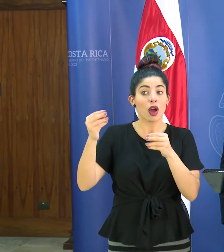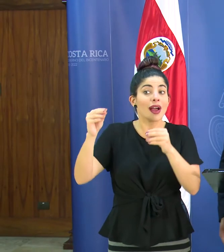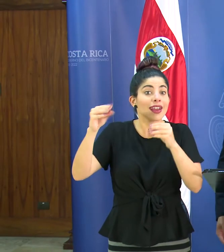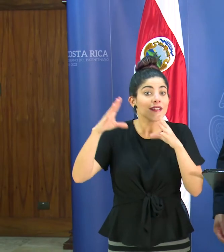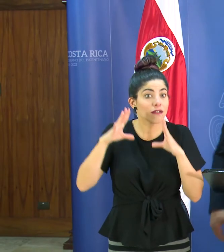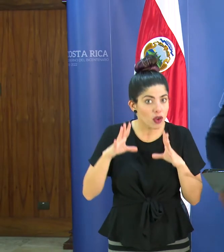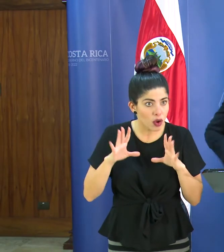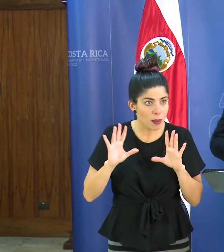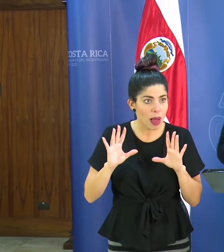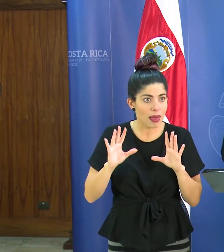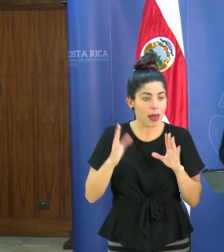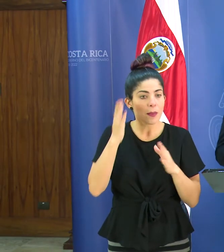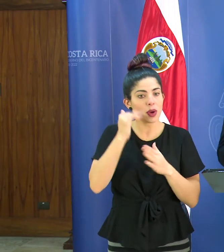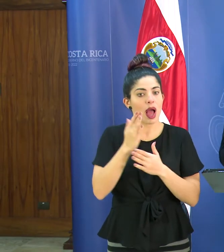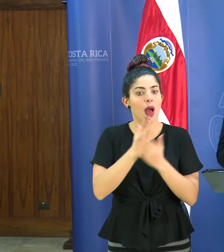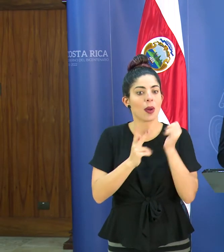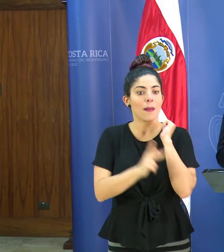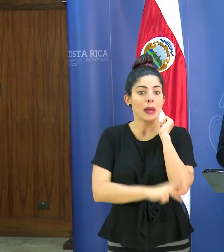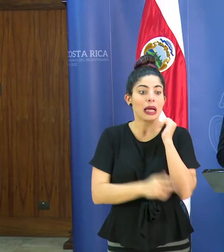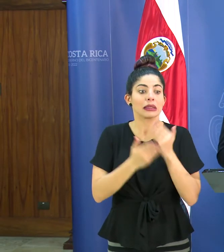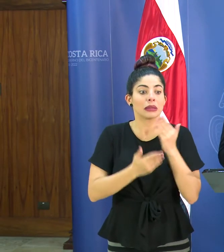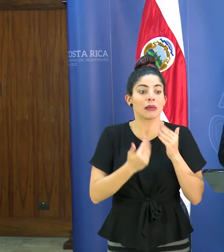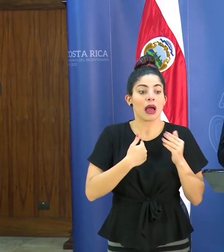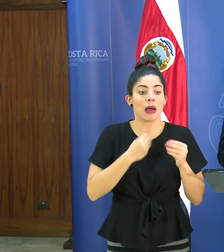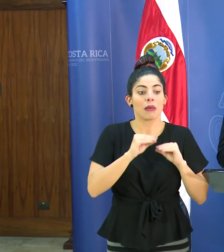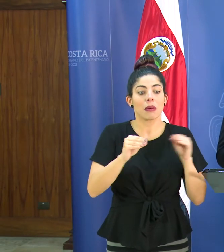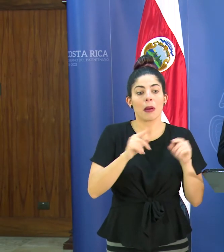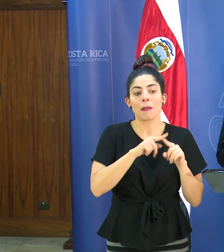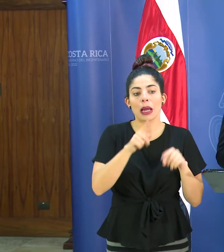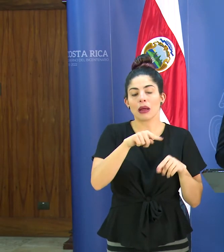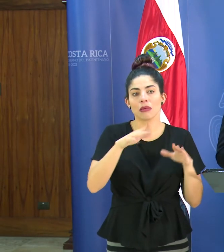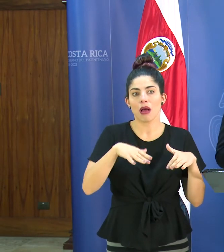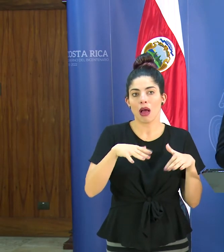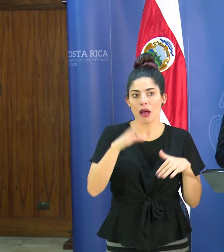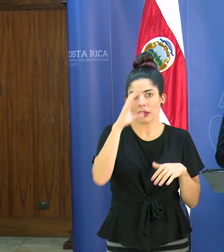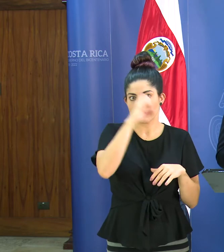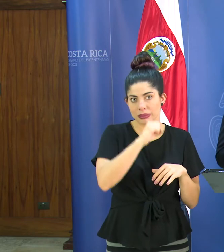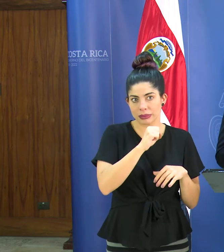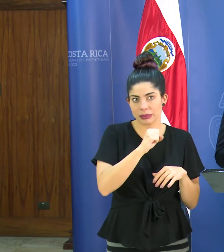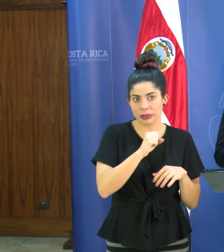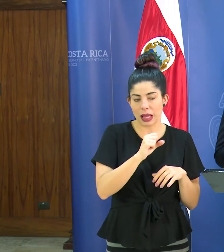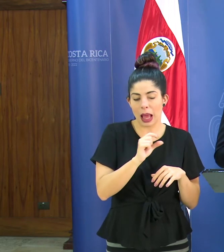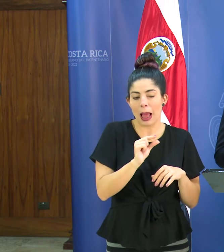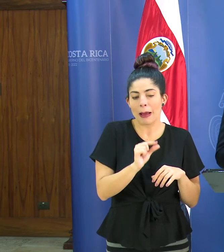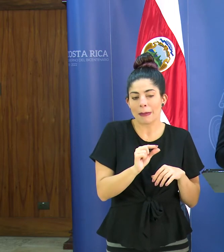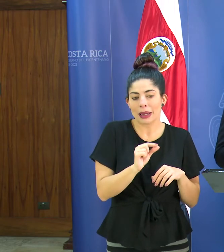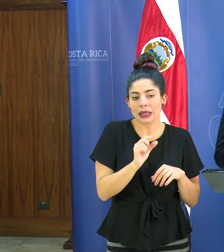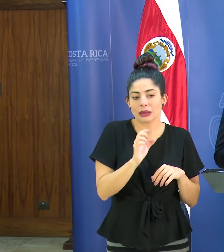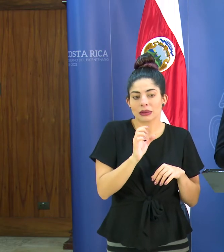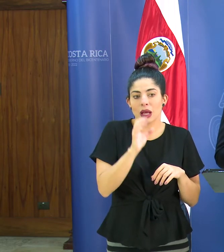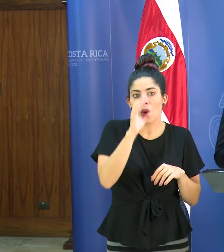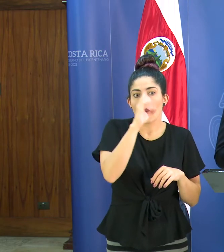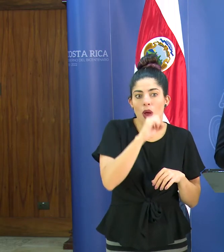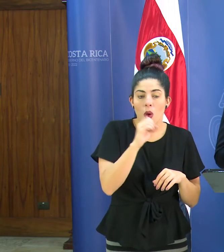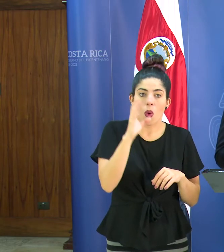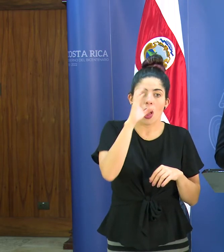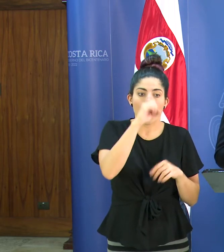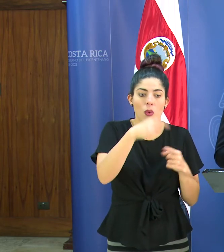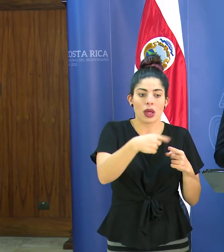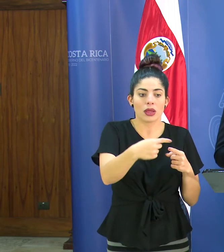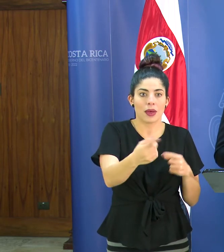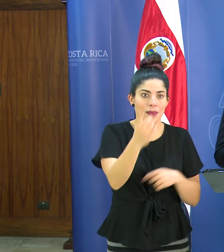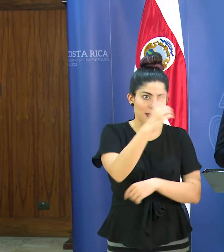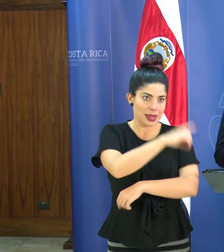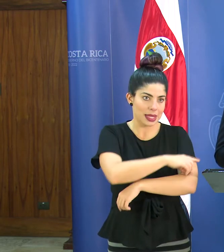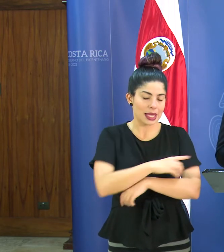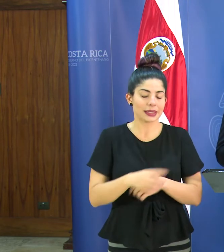como les digo hay países que pueden tener transmisión sostenida que todavía no han reportado y pues están apenas enterando o se enterarán en los siguientes días